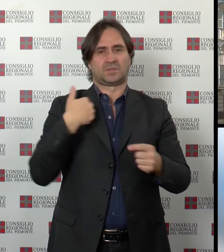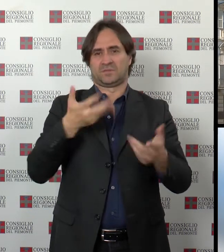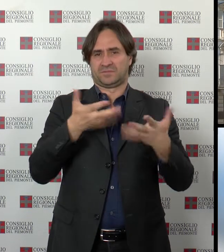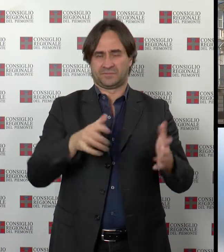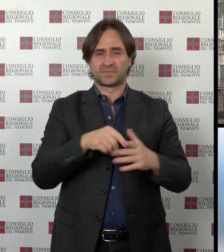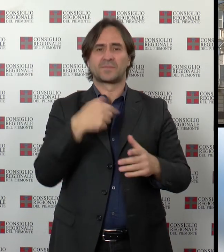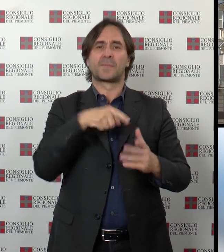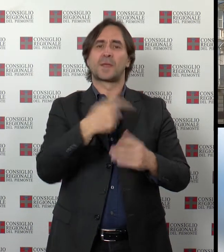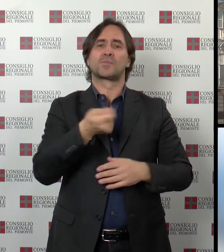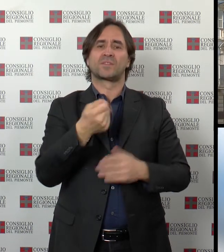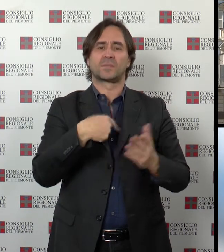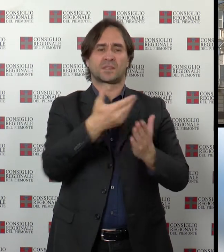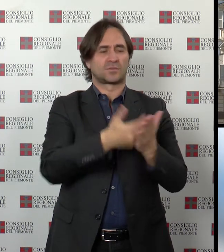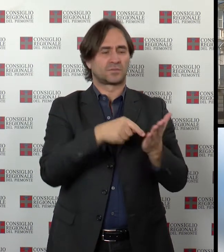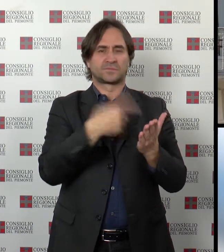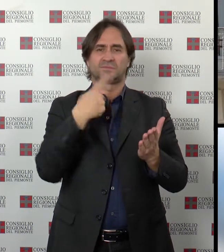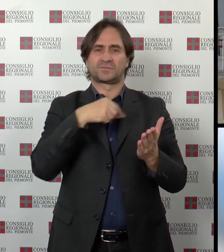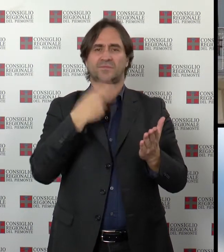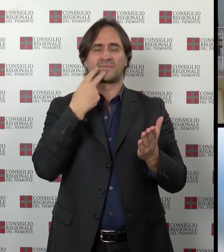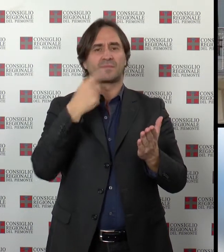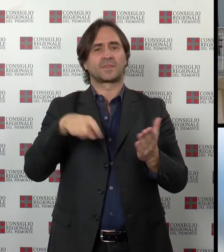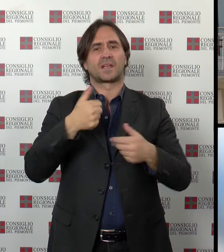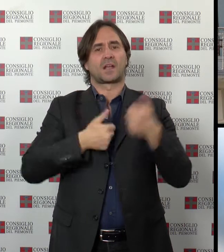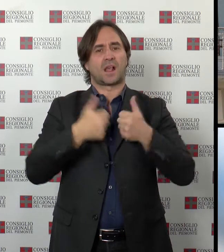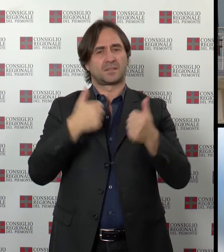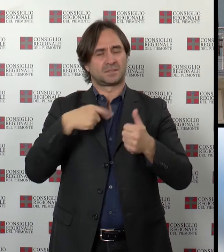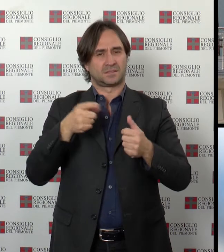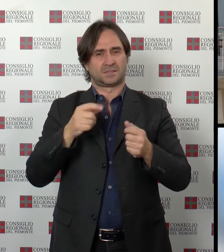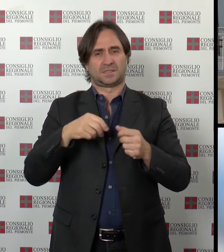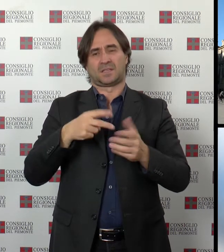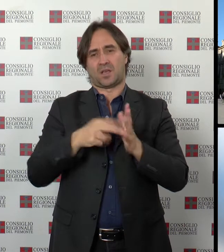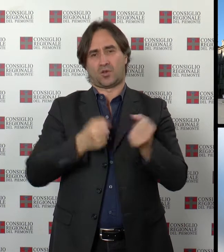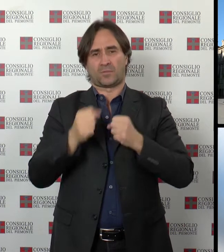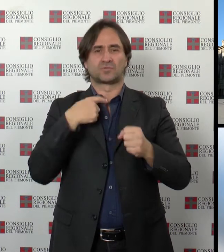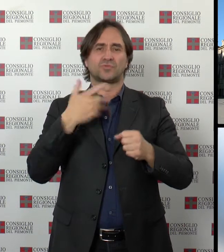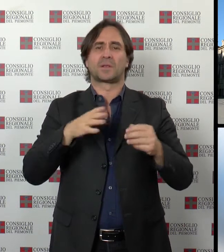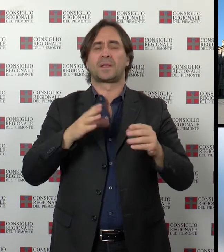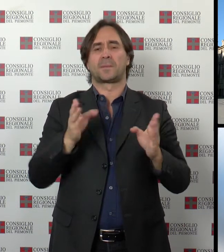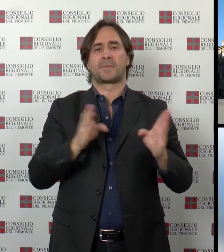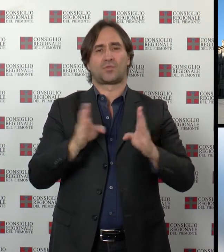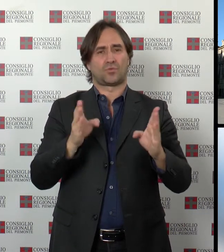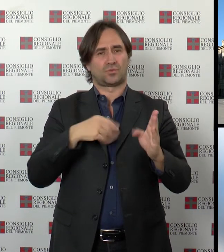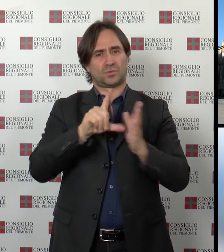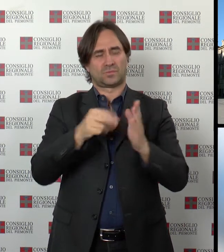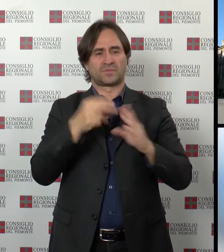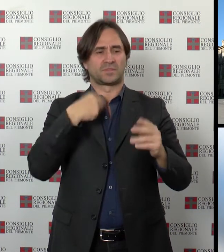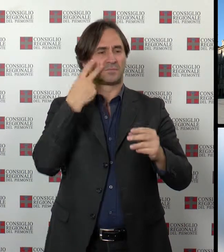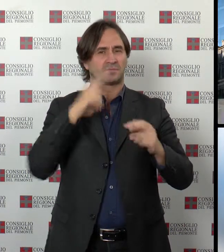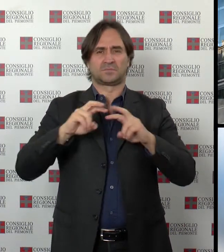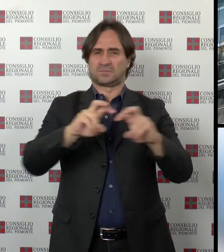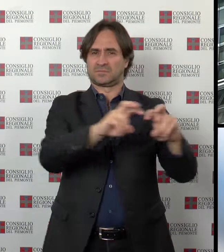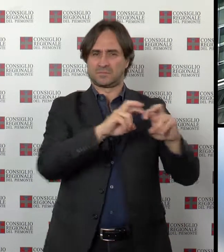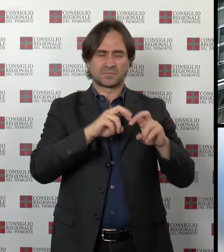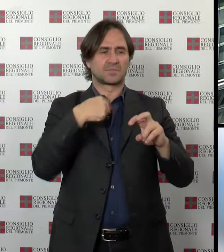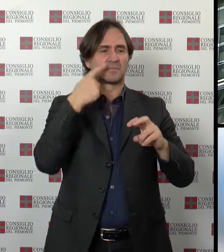provvedimento delinea un'analisi dello scenario economico e delle prospettive di medio periodo definisce il quadro delle risorse disponibili analizza le